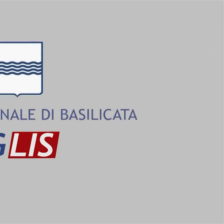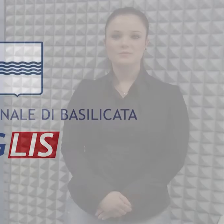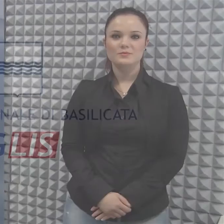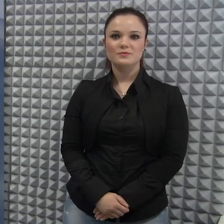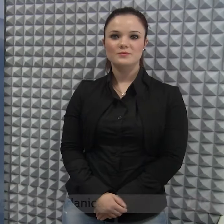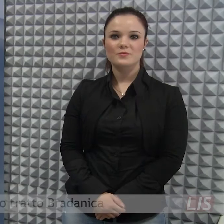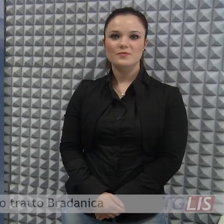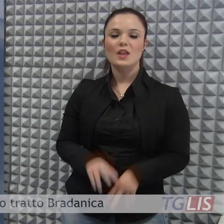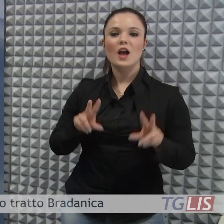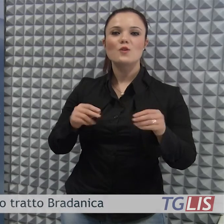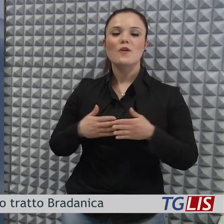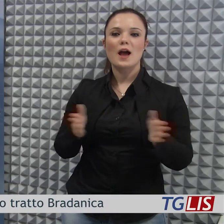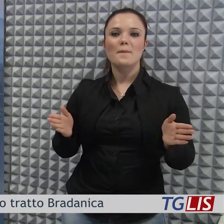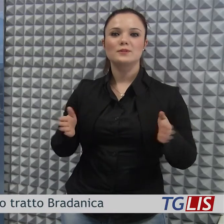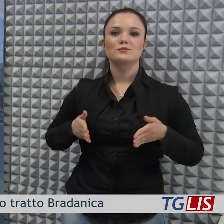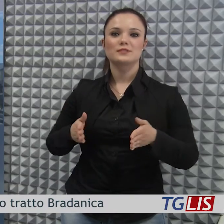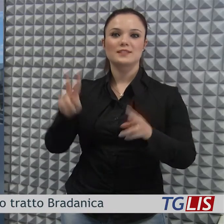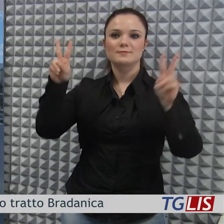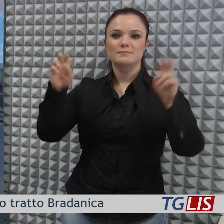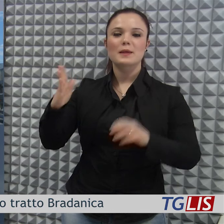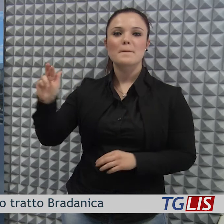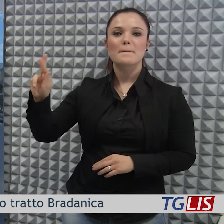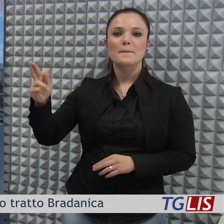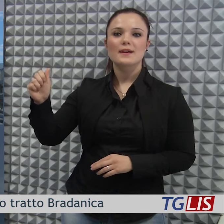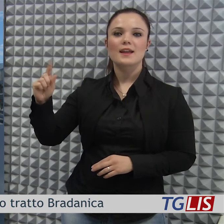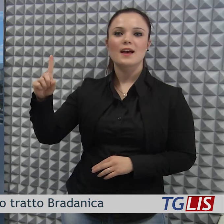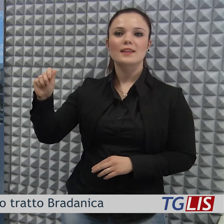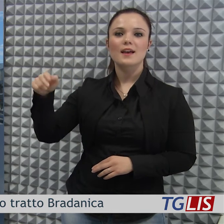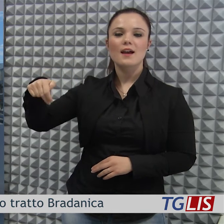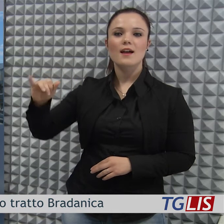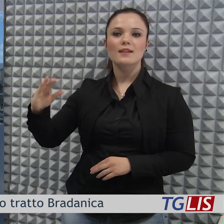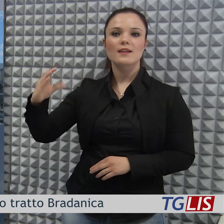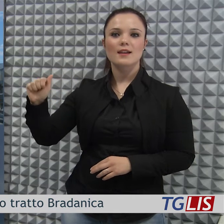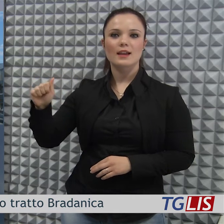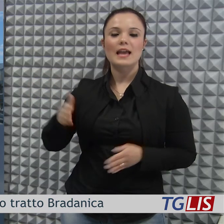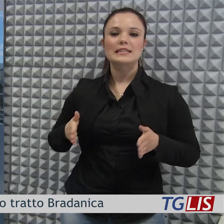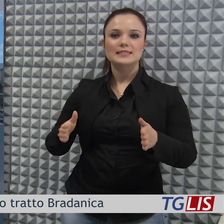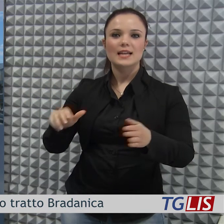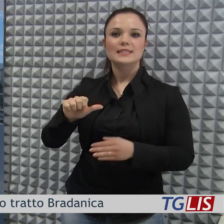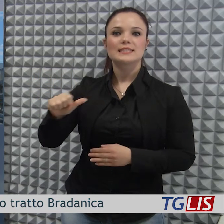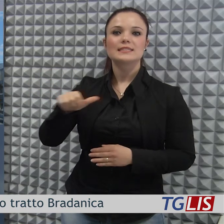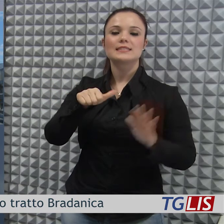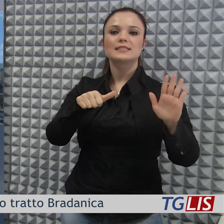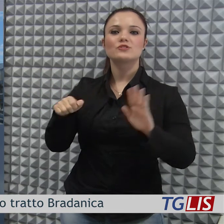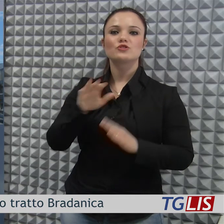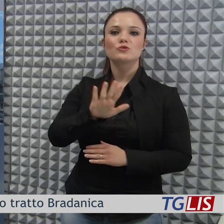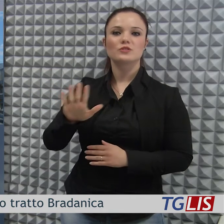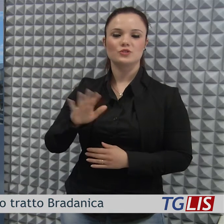L'apertura del nuovo tratto bradanica sulla strada statale 655